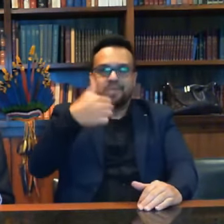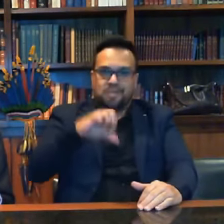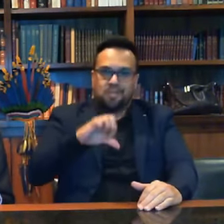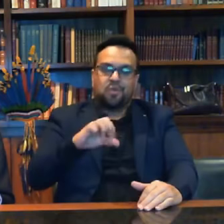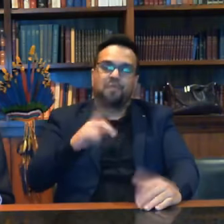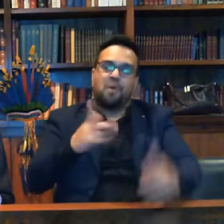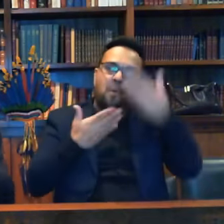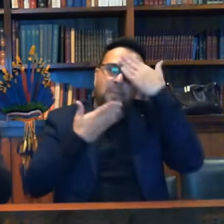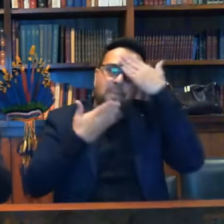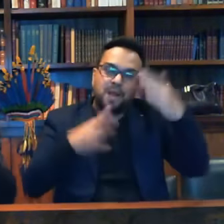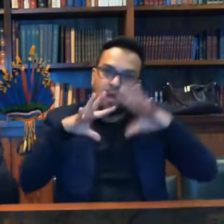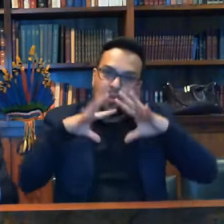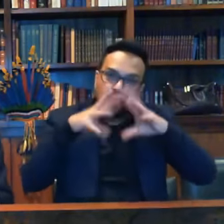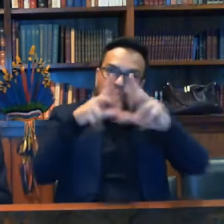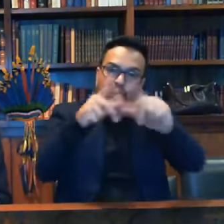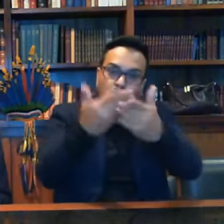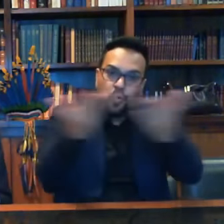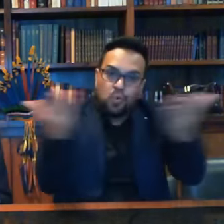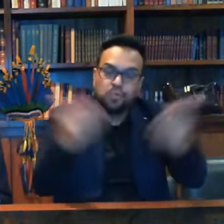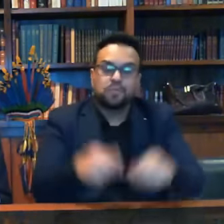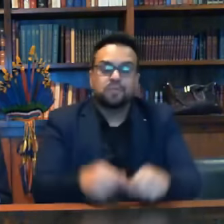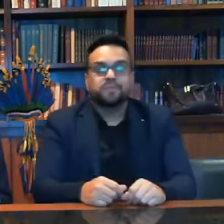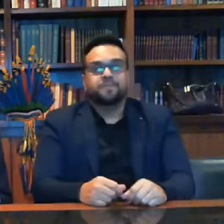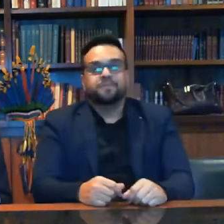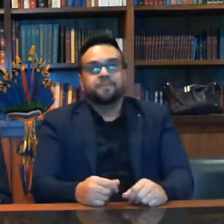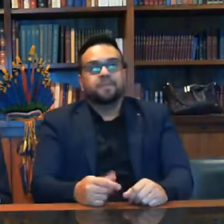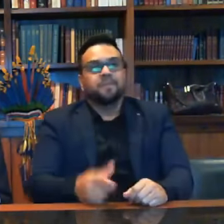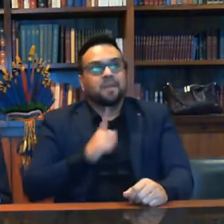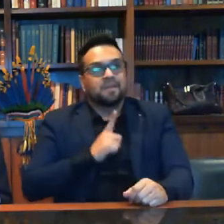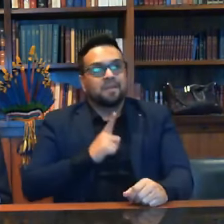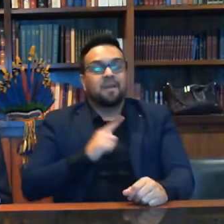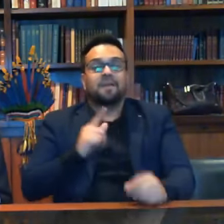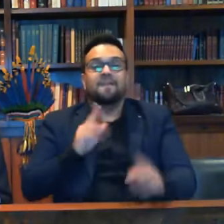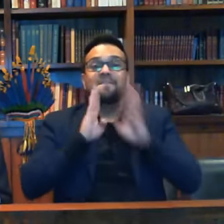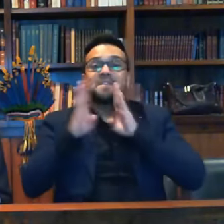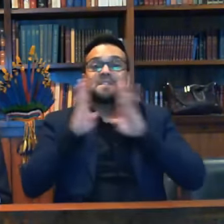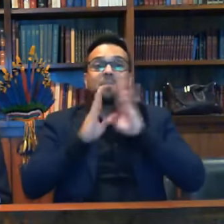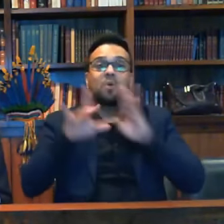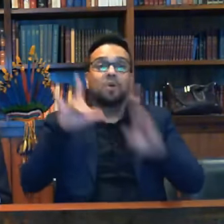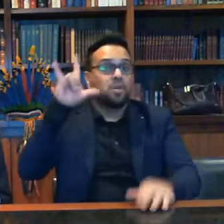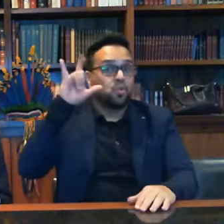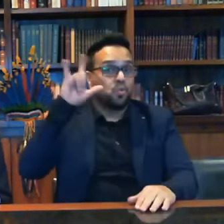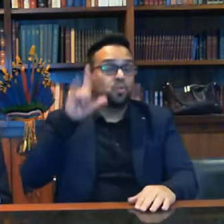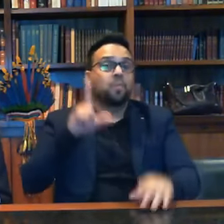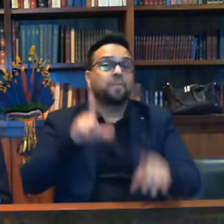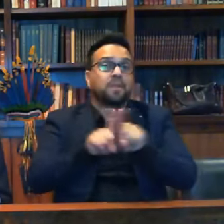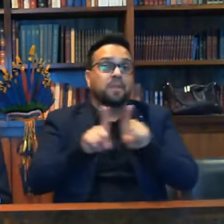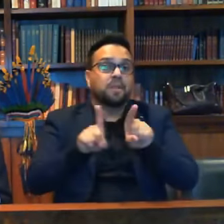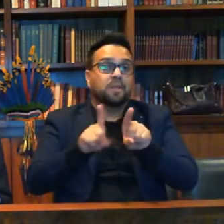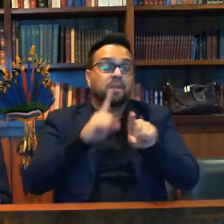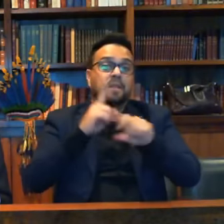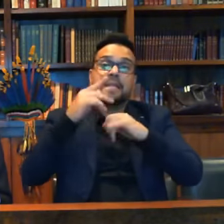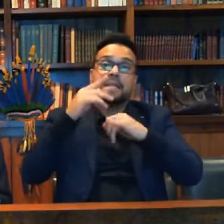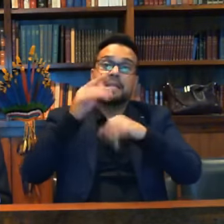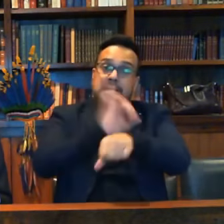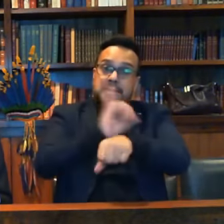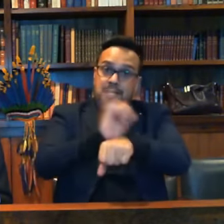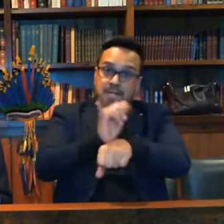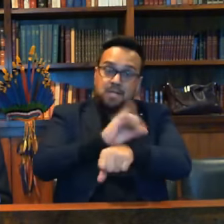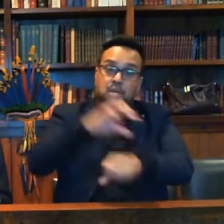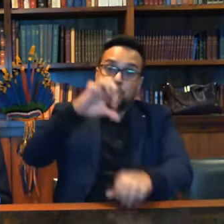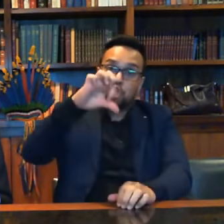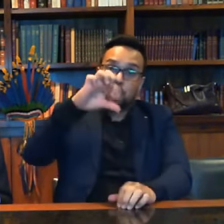obrigado a todos temos aqui o nosso Facebook Youtube e Instagram na ordem 90 mil